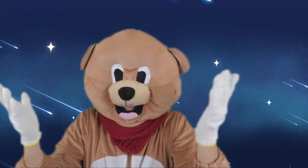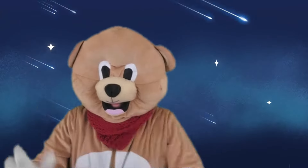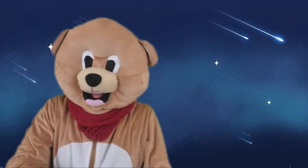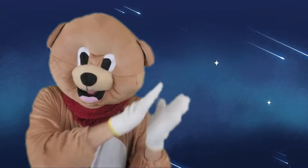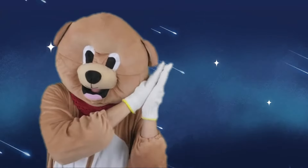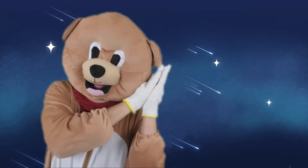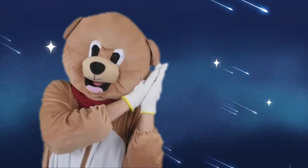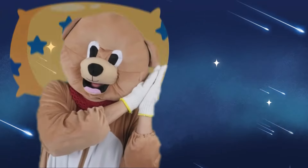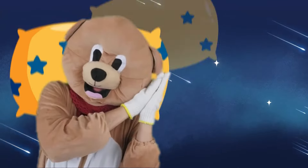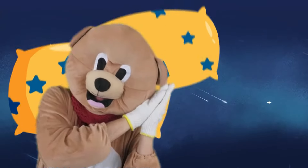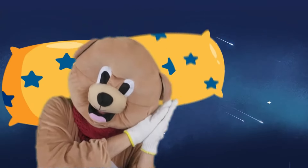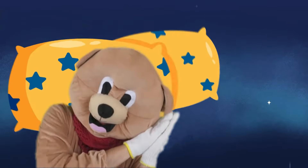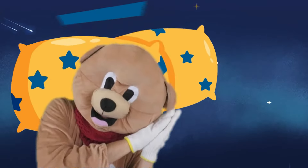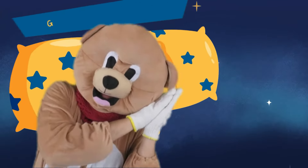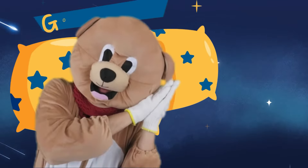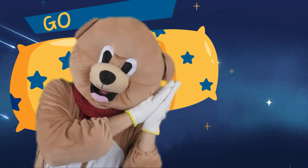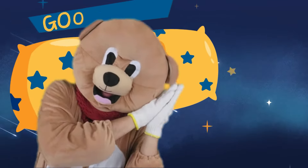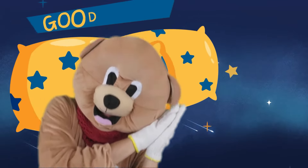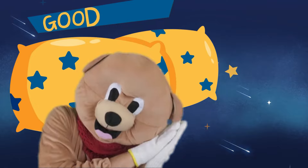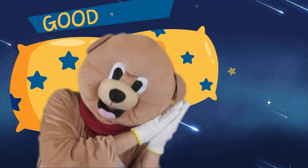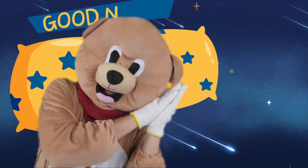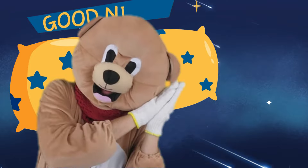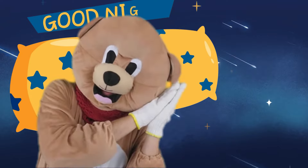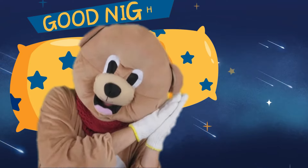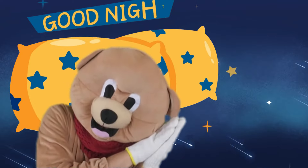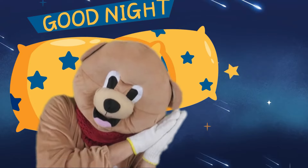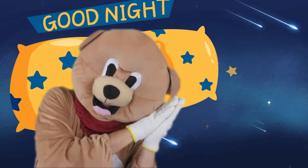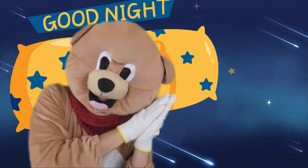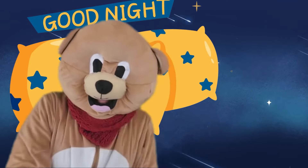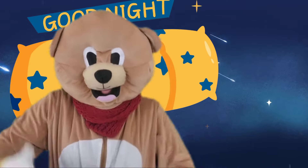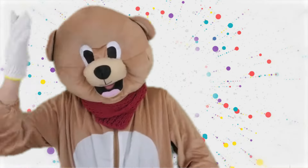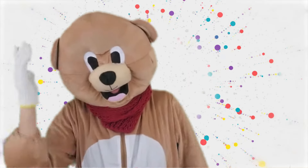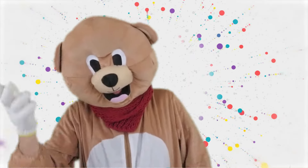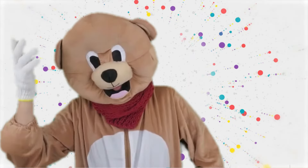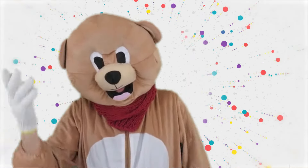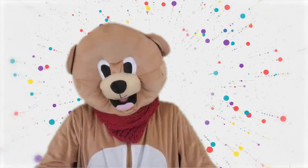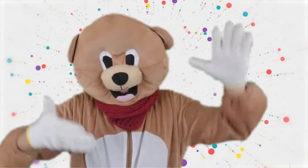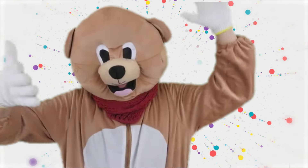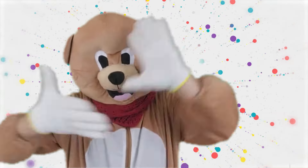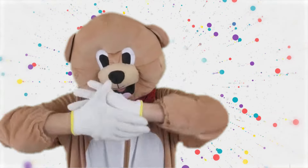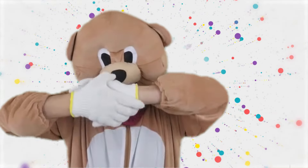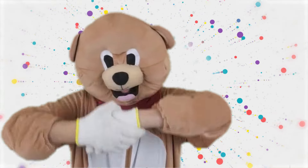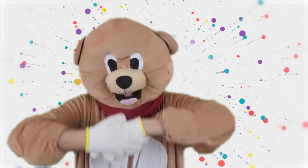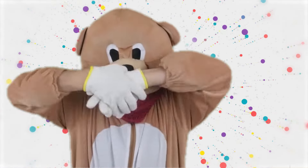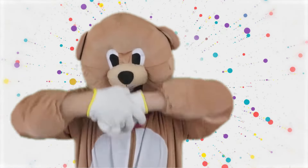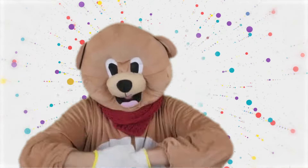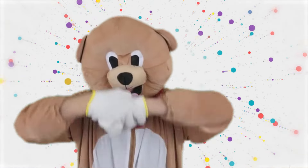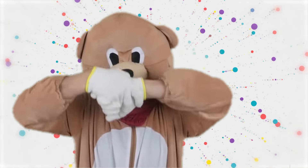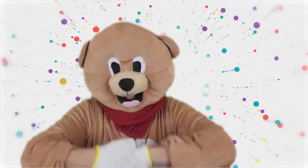Pimpón se va a la cama Y se acuesta a dormir Pimpón dame la mano Con un fuerte